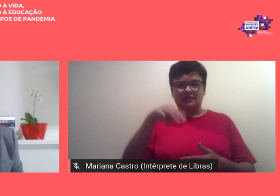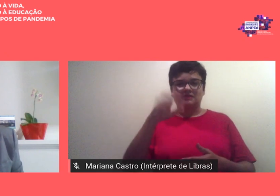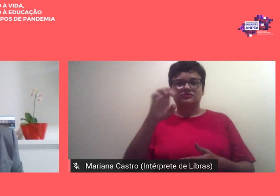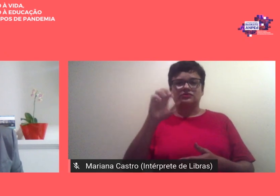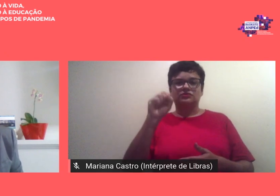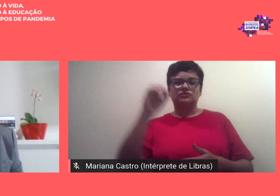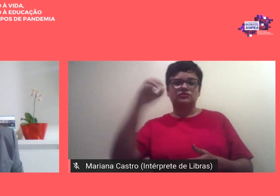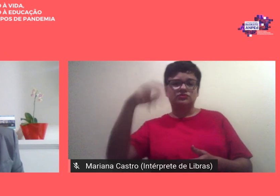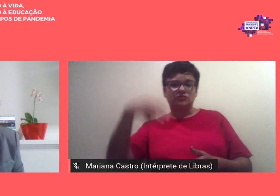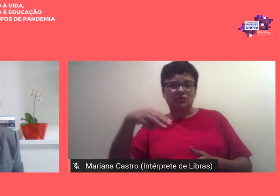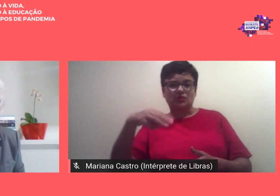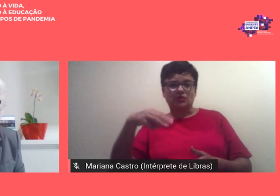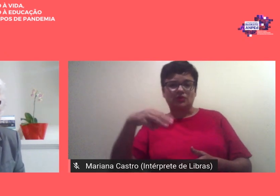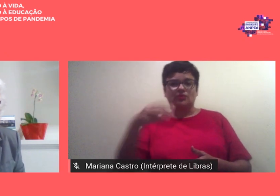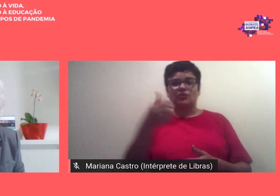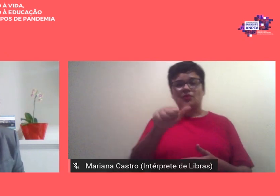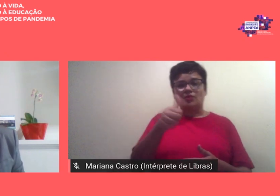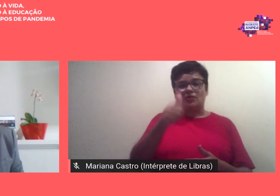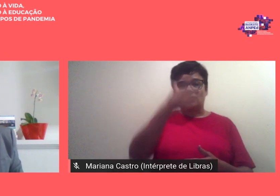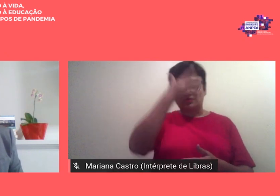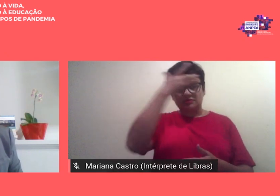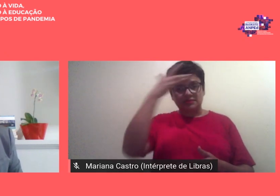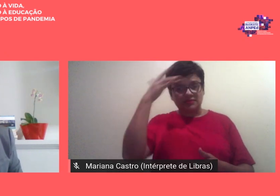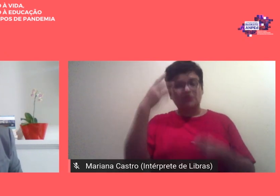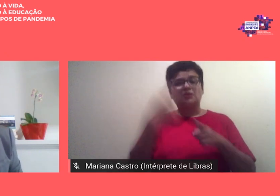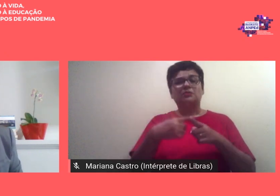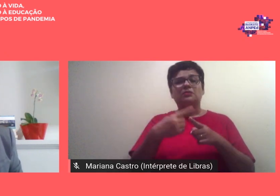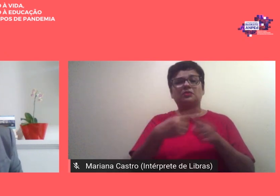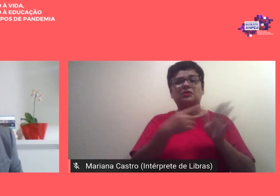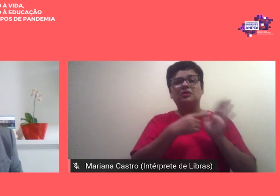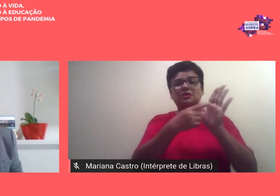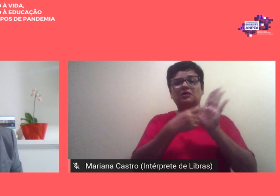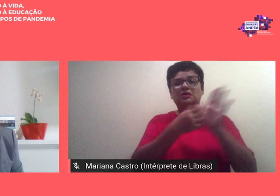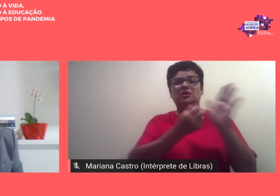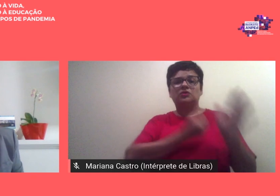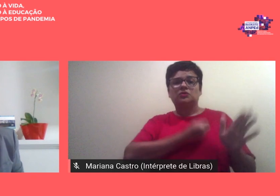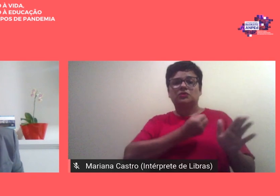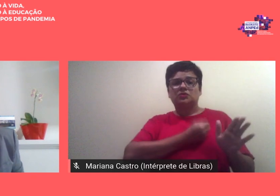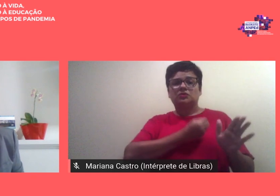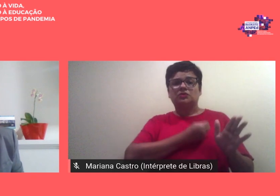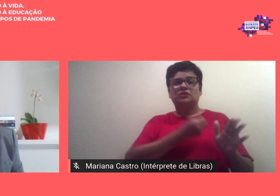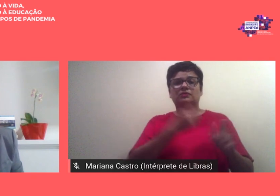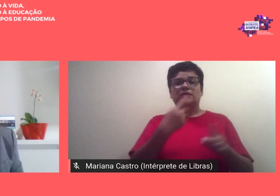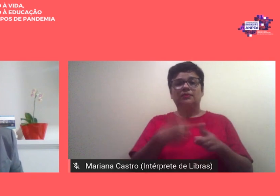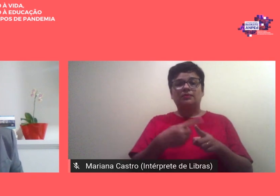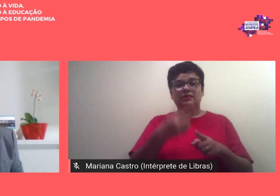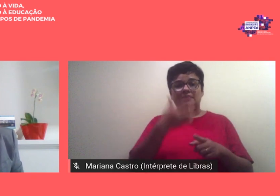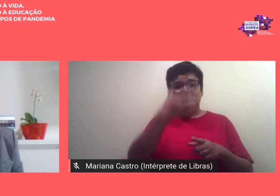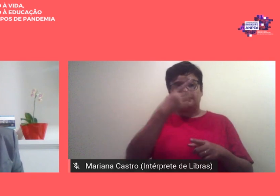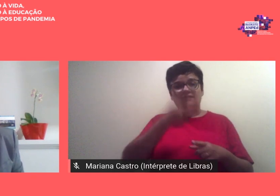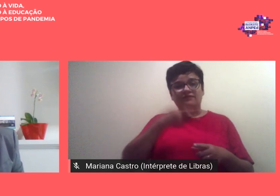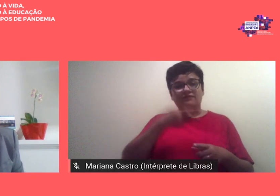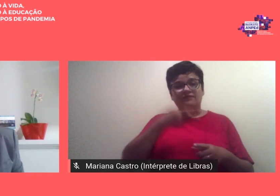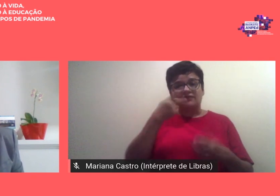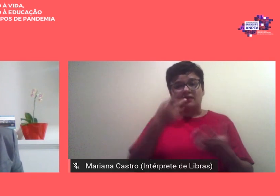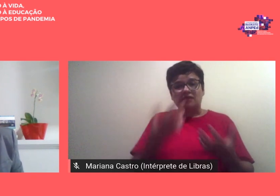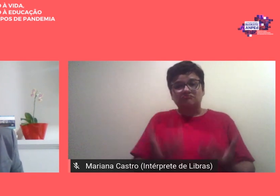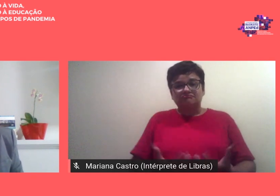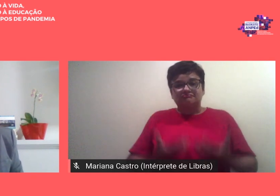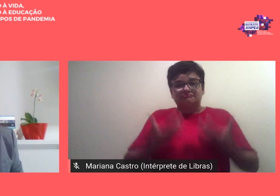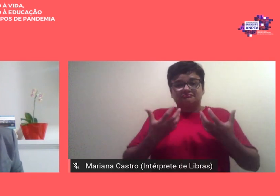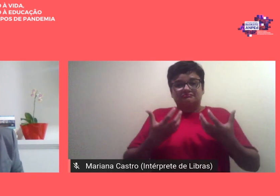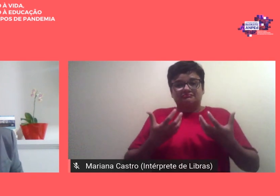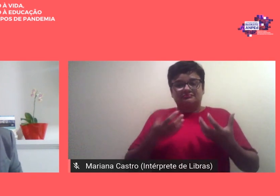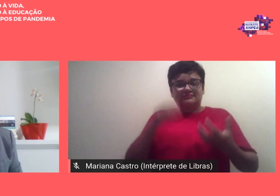por que eu estou apresentando números e também as pessoas para falar dessa energia que esses dados mostram